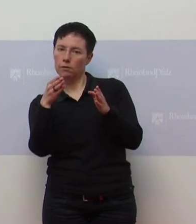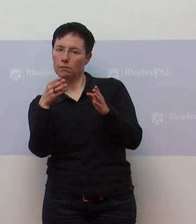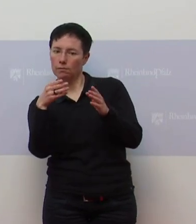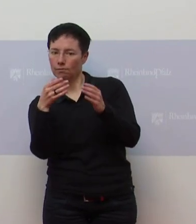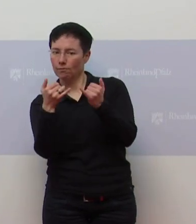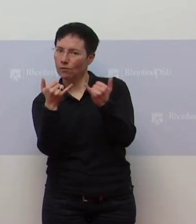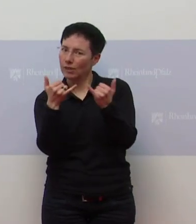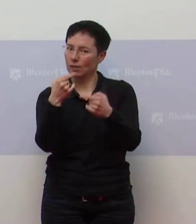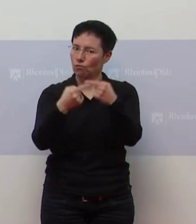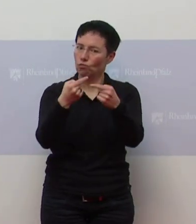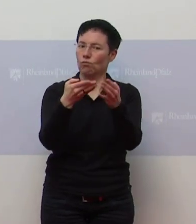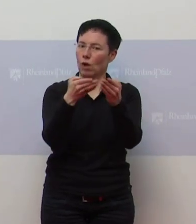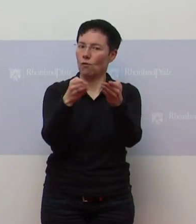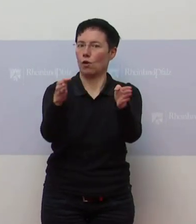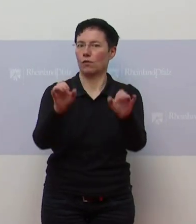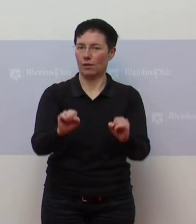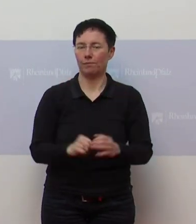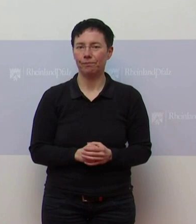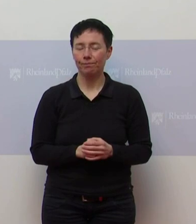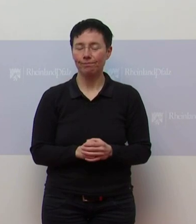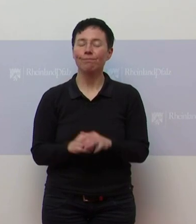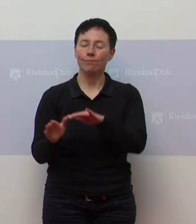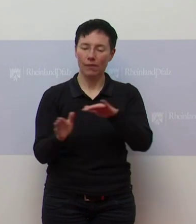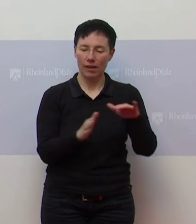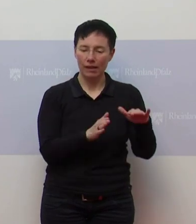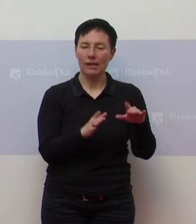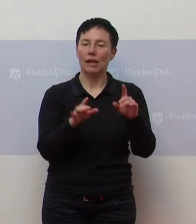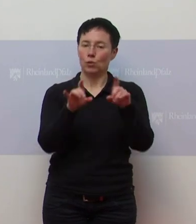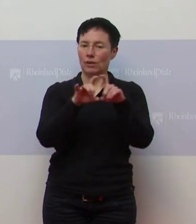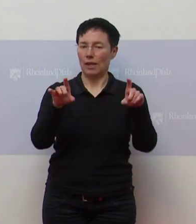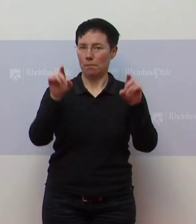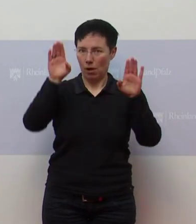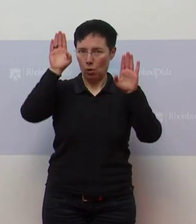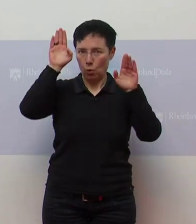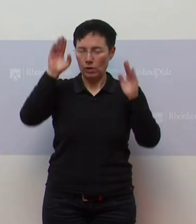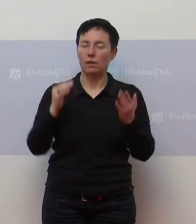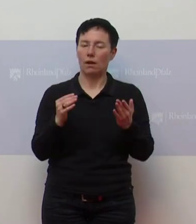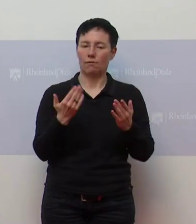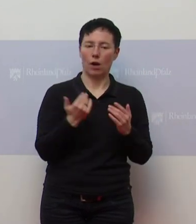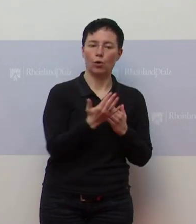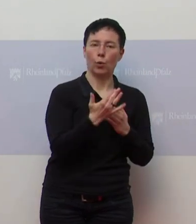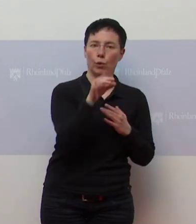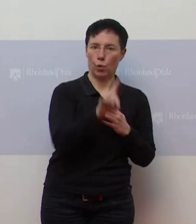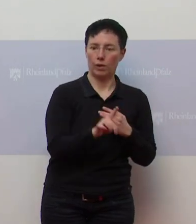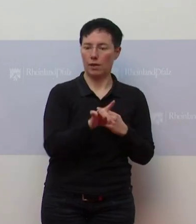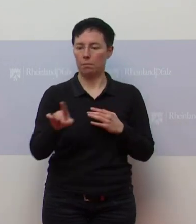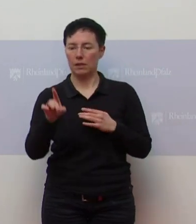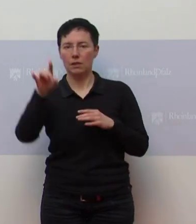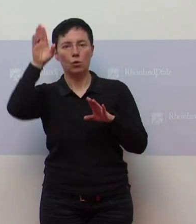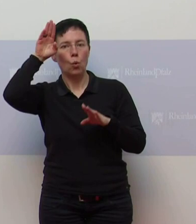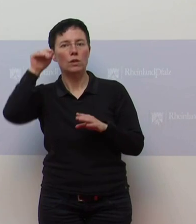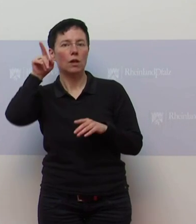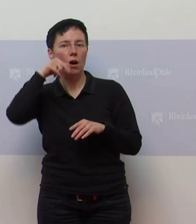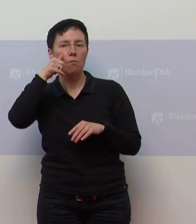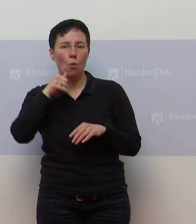Der Obersatz ist dann, was das Thema Ostern betrifft, von Gründonnerstag bis einschließlich Ostermontag.